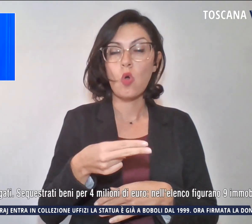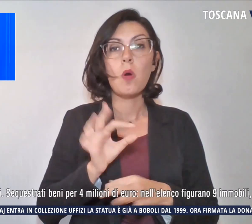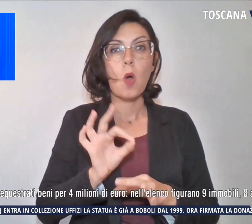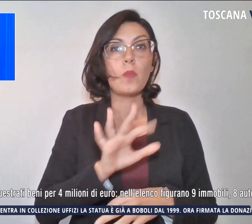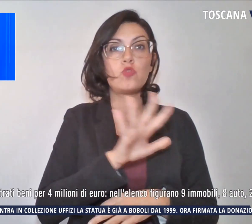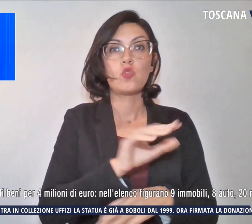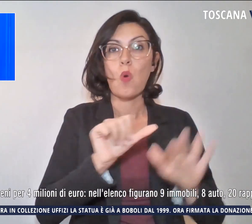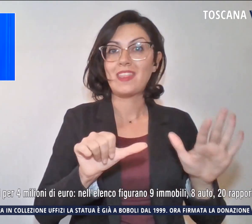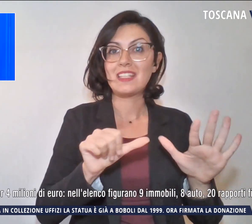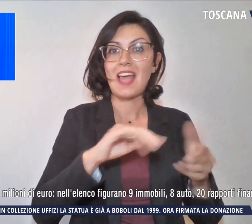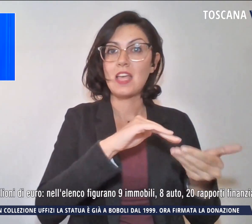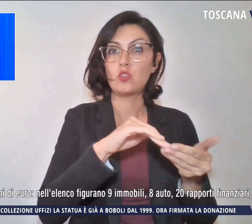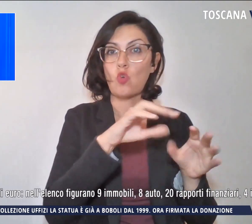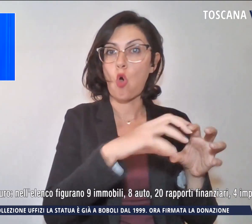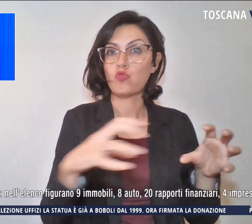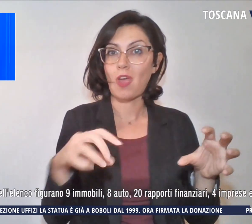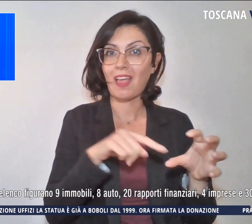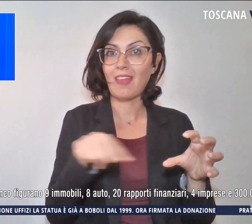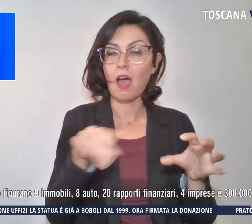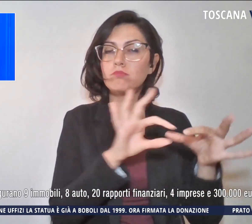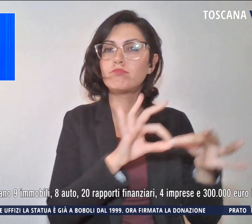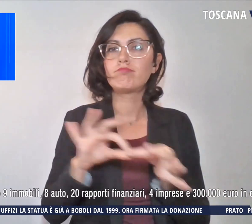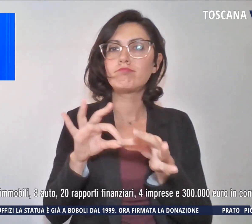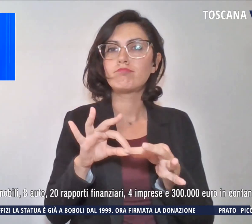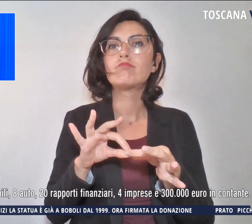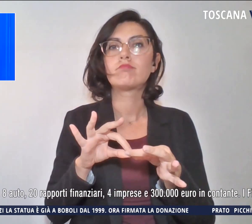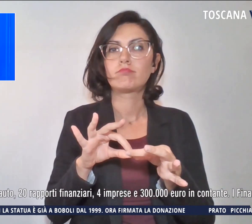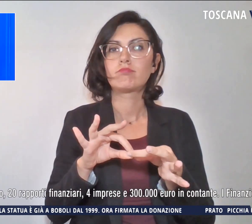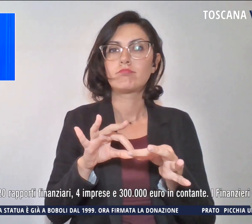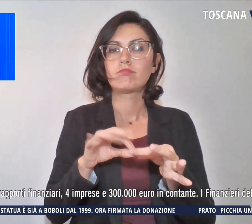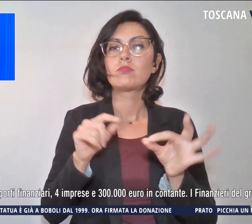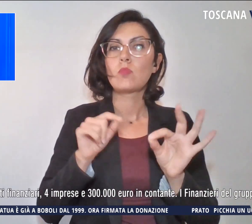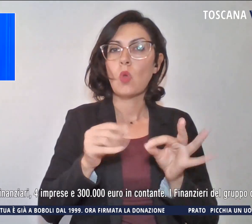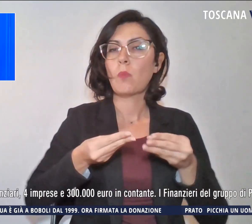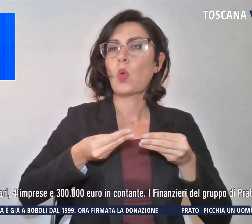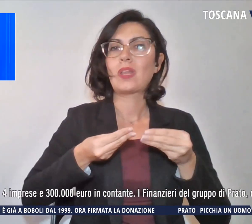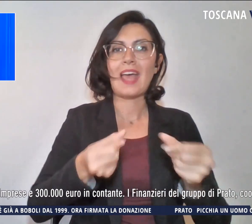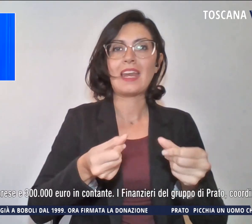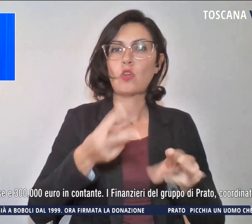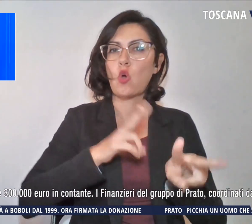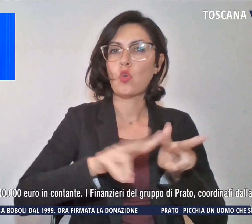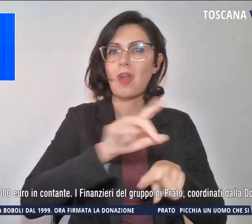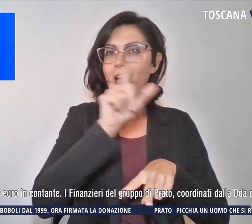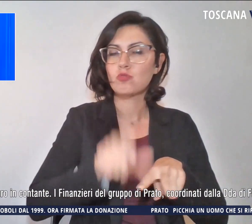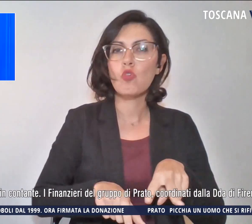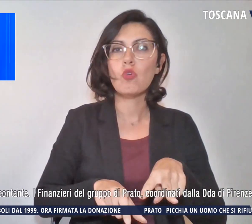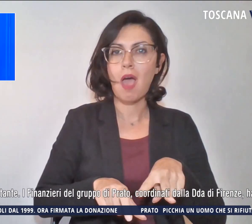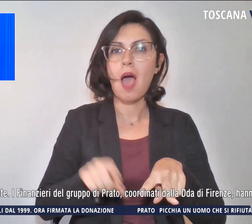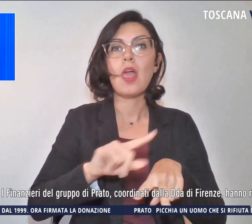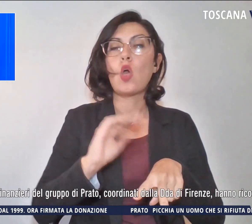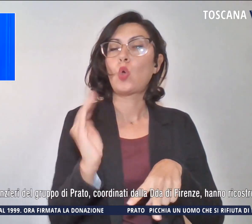riconducibili a soggetti sparsi sul tutto il territorio nazionale e tutti indagati.